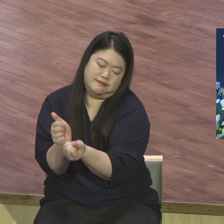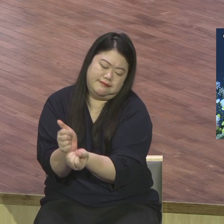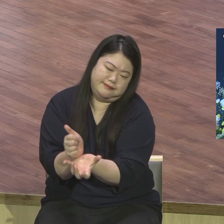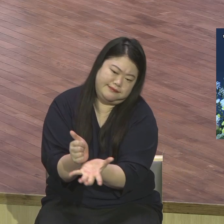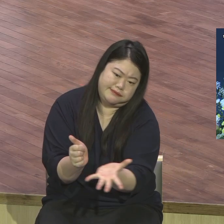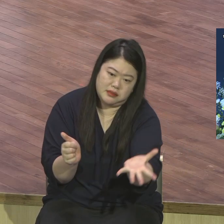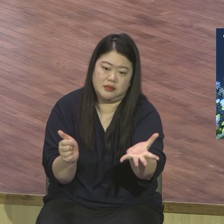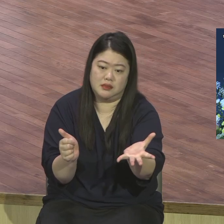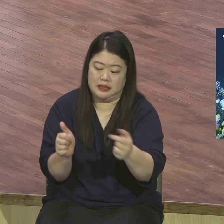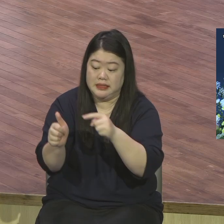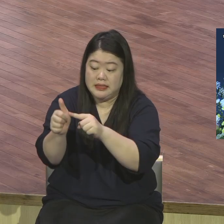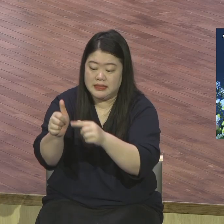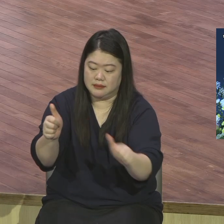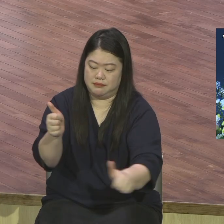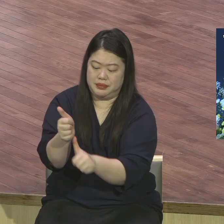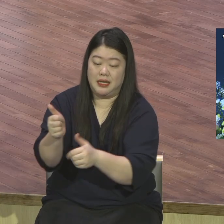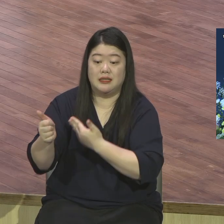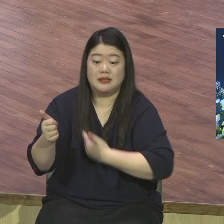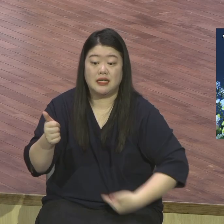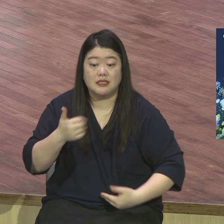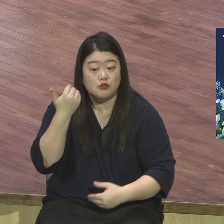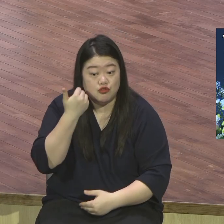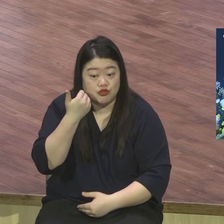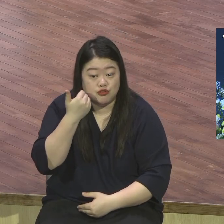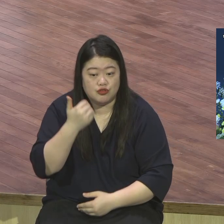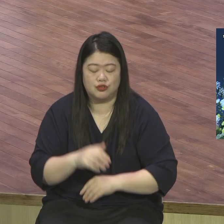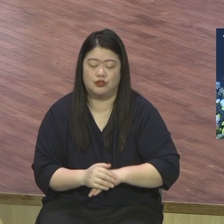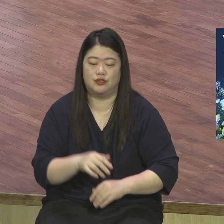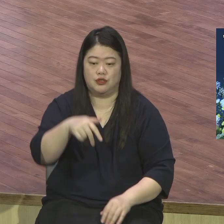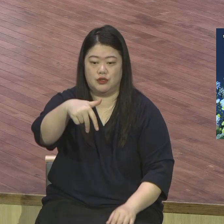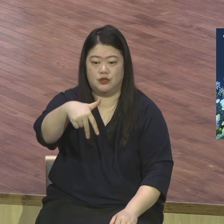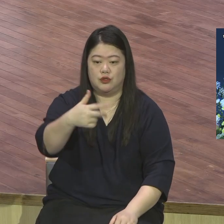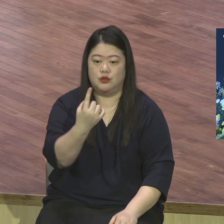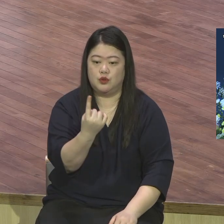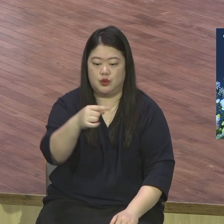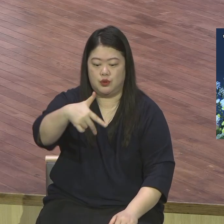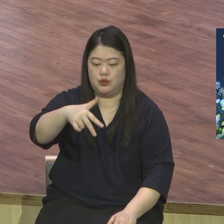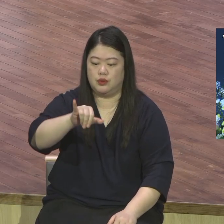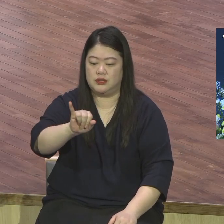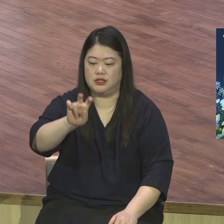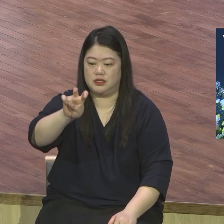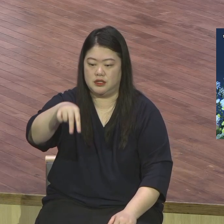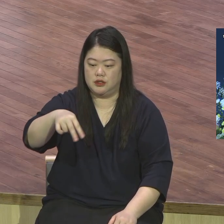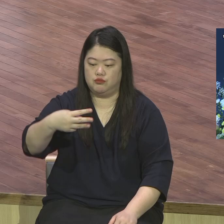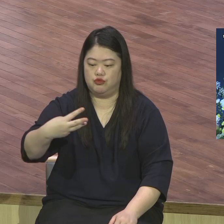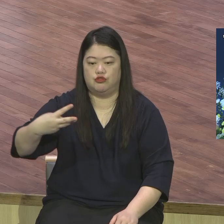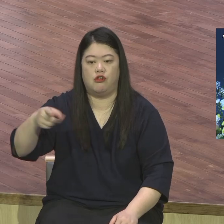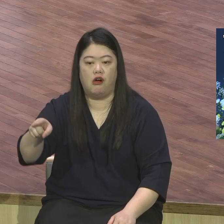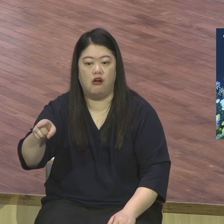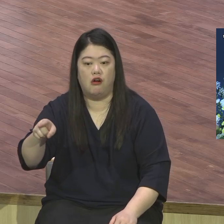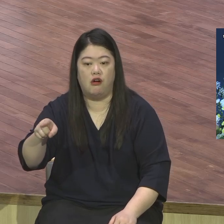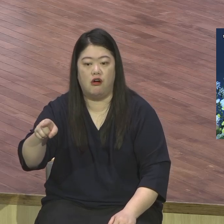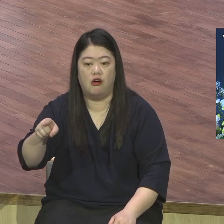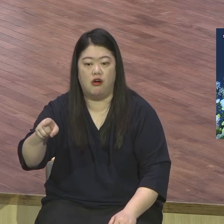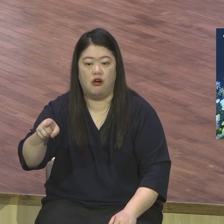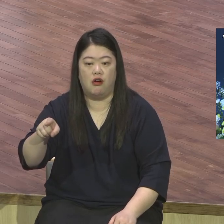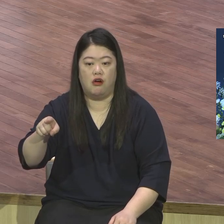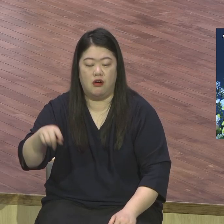대표적으로 영국에 갔습니다 고아 간 고아의 아버지 독일 사람이에요 독일의 사람이 영국에